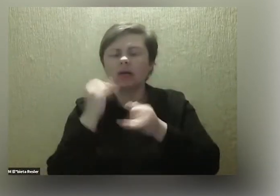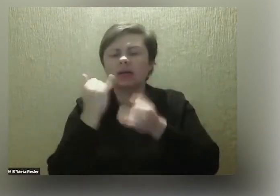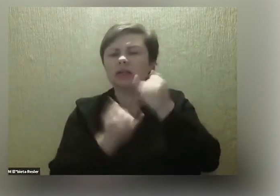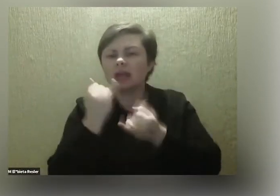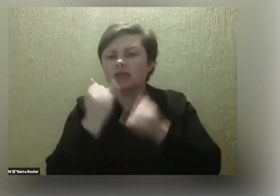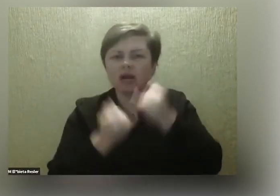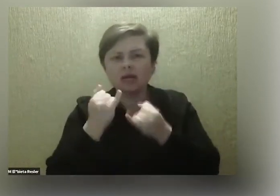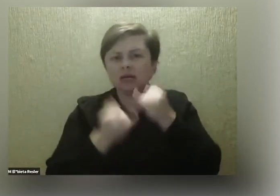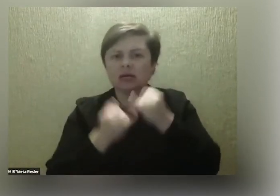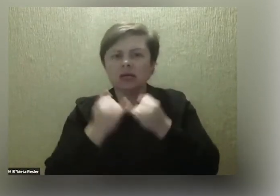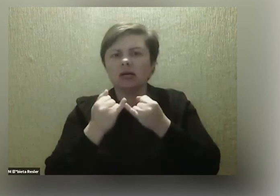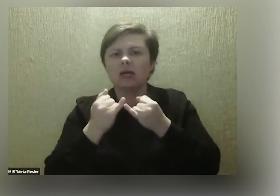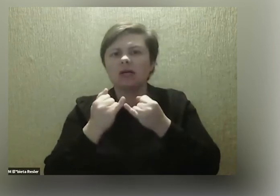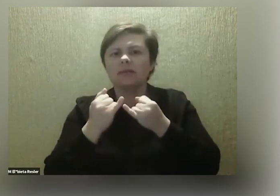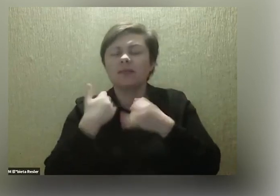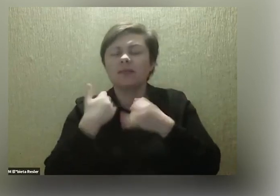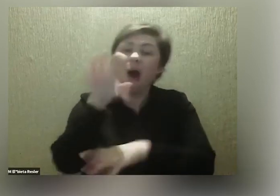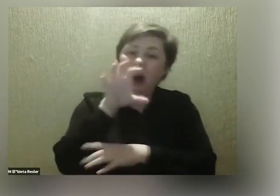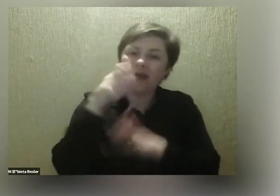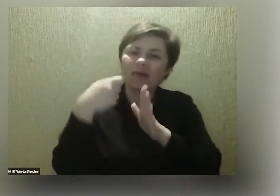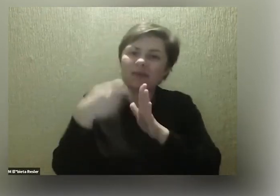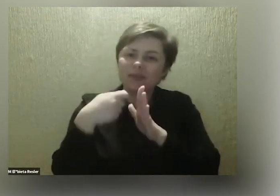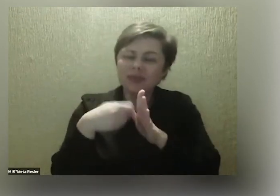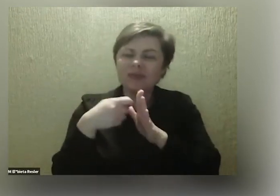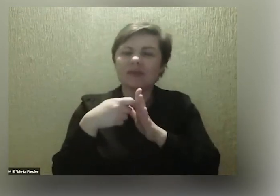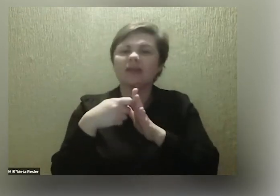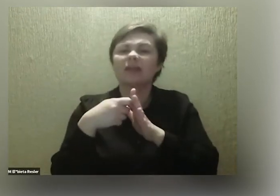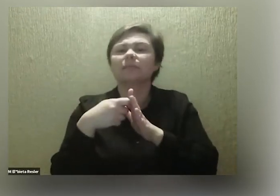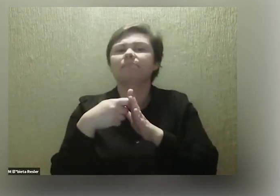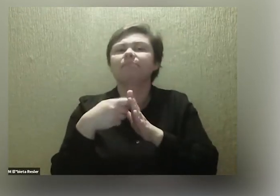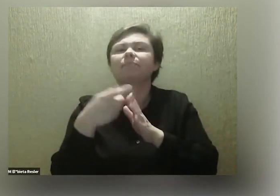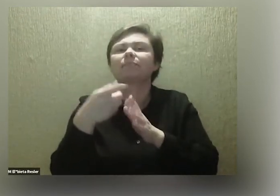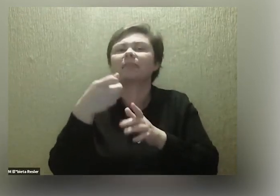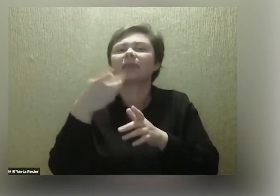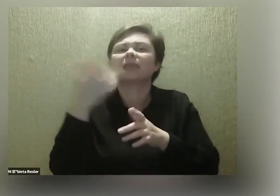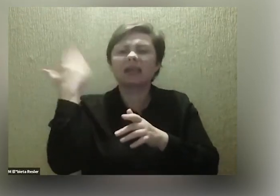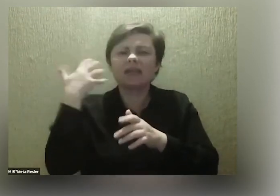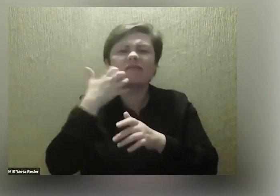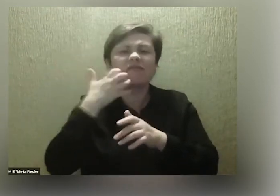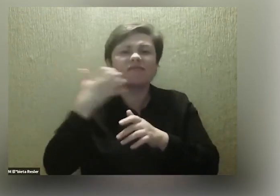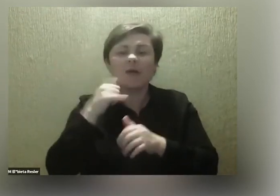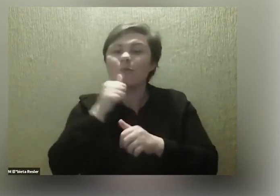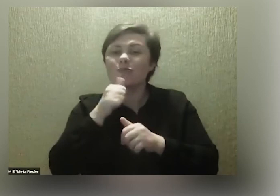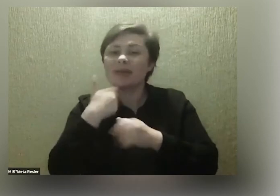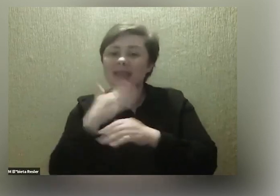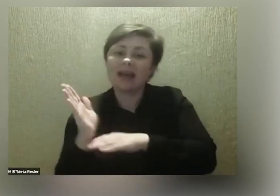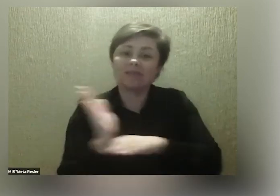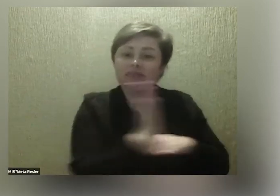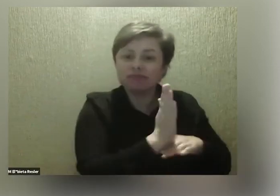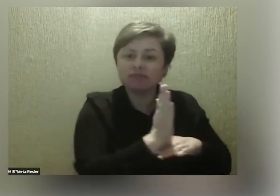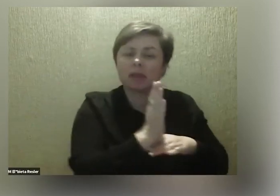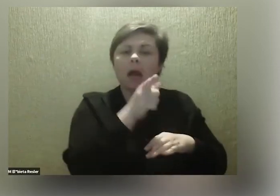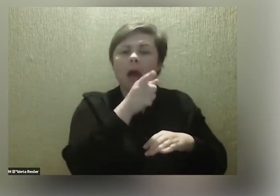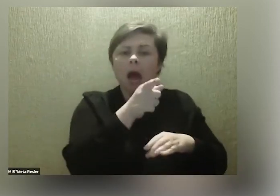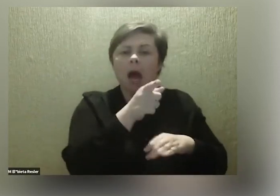oglądam jakiś filmik, jakąś transmisję, która się odbyła kiedyś wcześniej i próbuję przewinąć, to tam to okienko